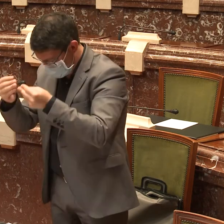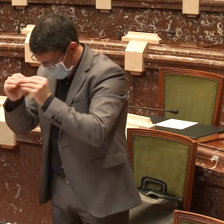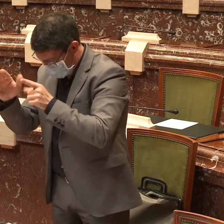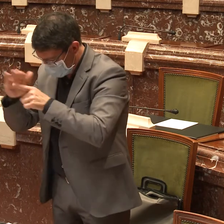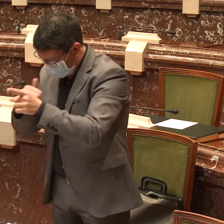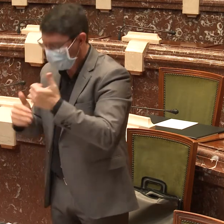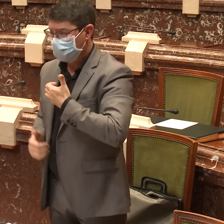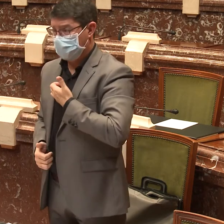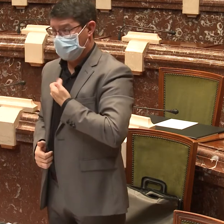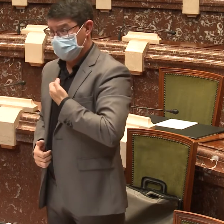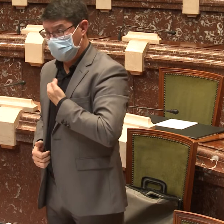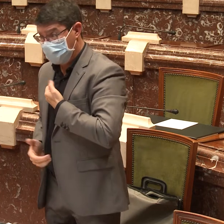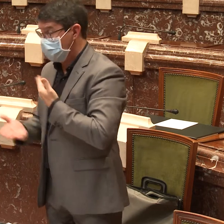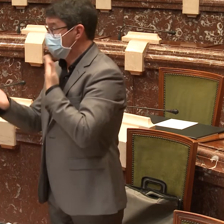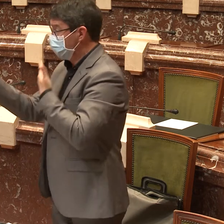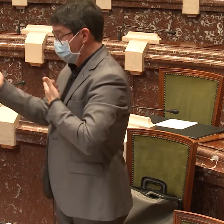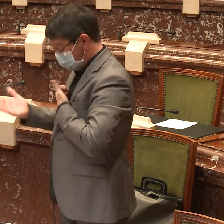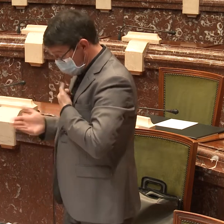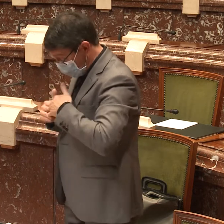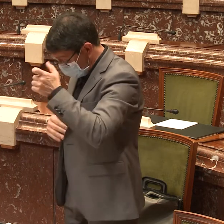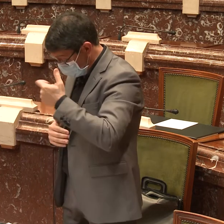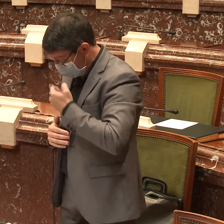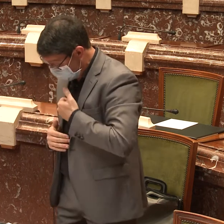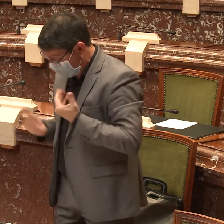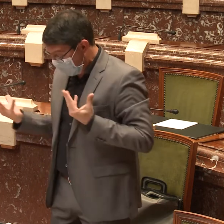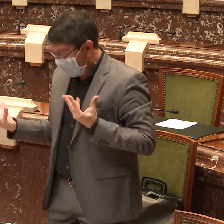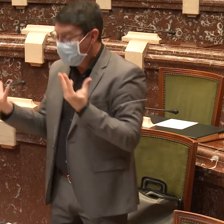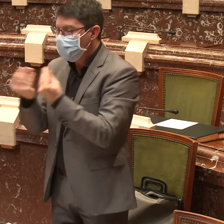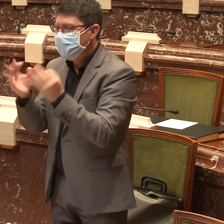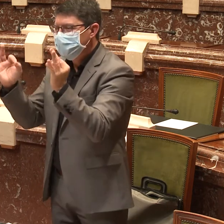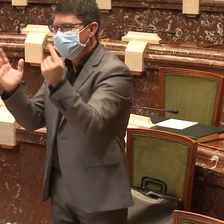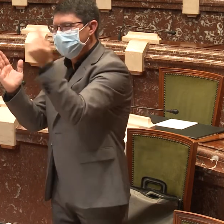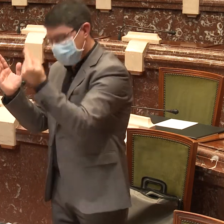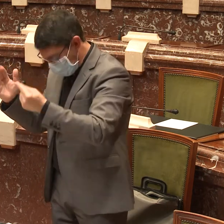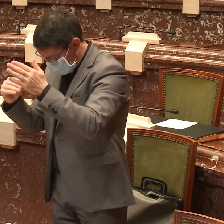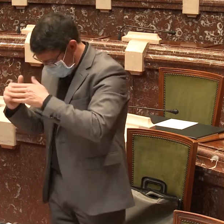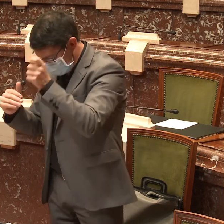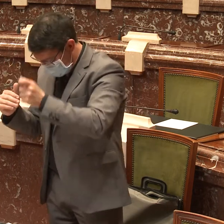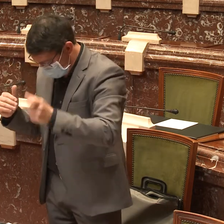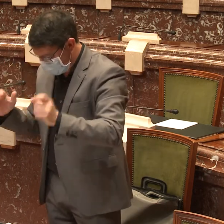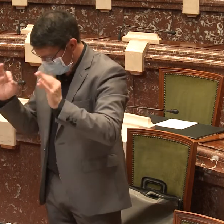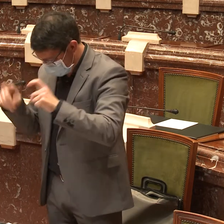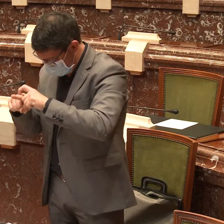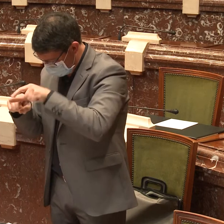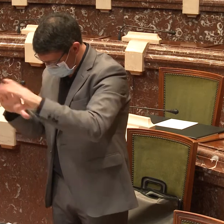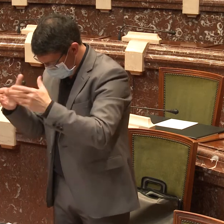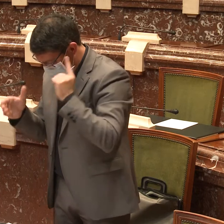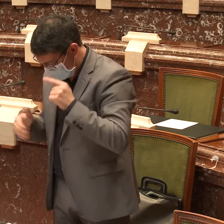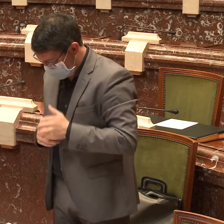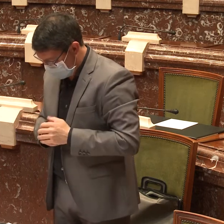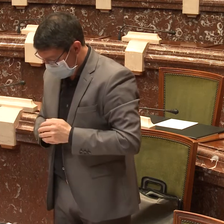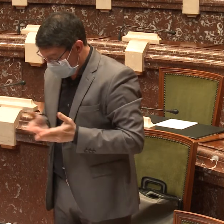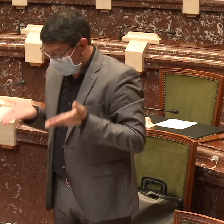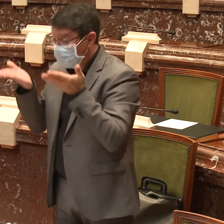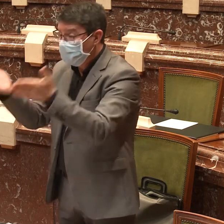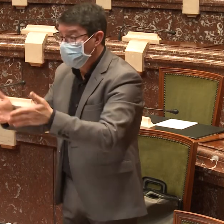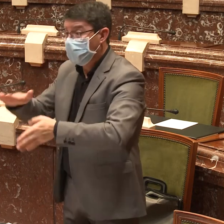que faciliten a las personas sordas servicios de teleasistencia y acompañamiento específicamente diseñados para